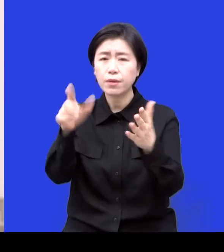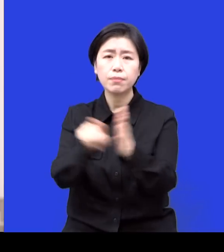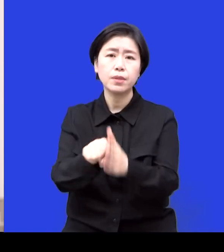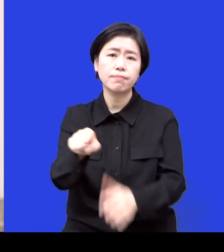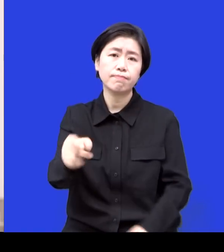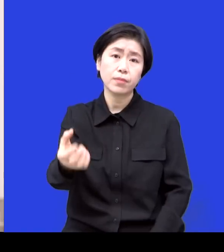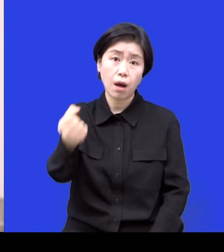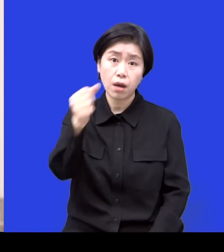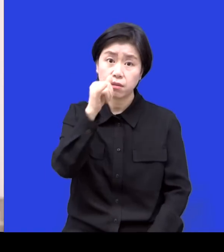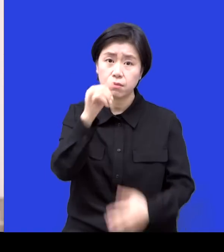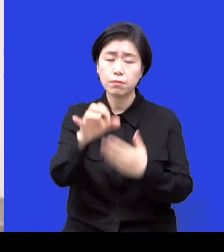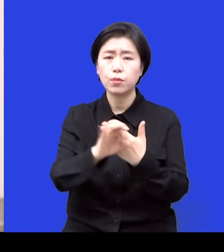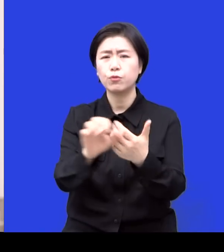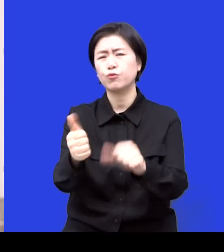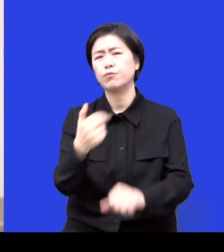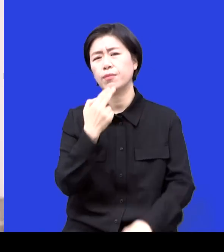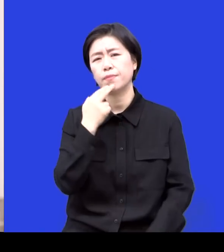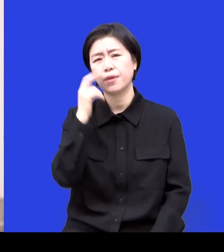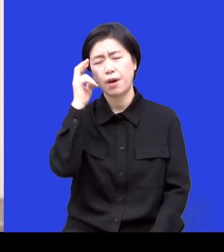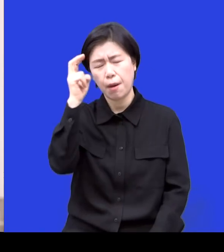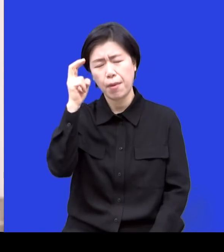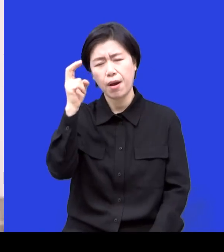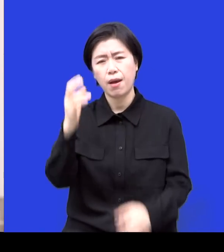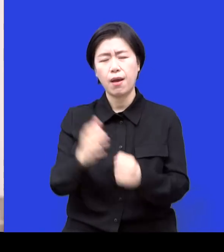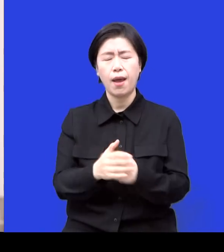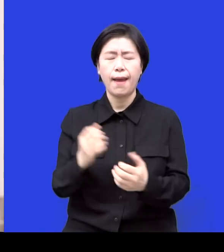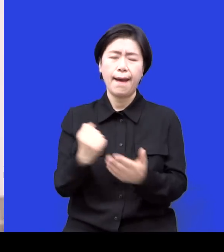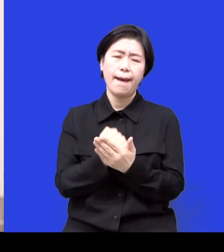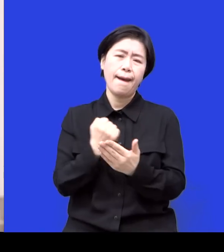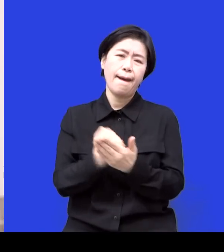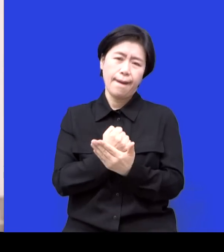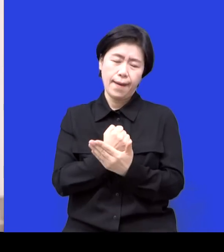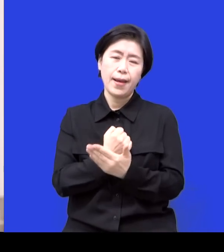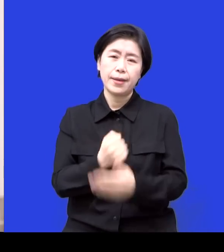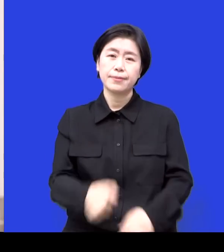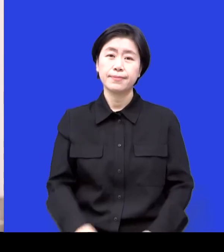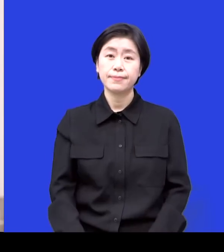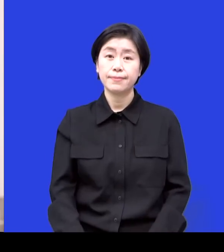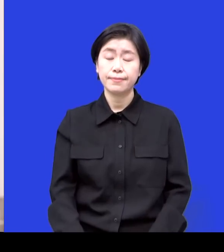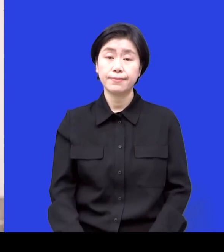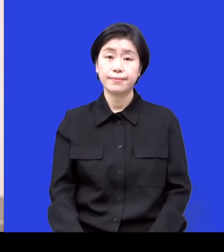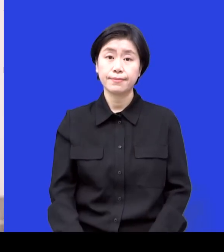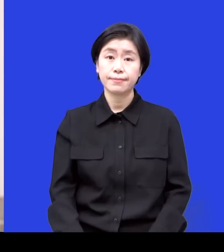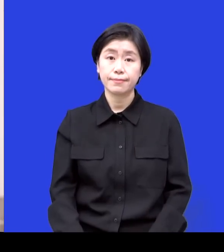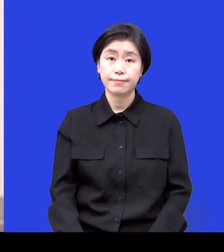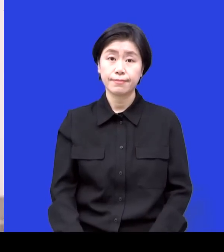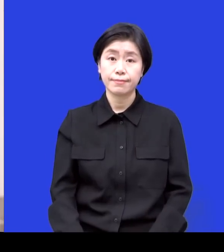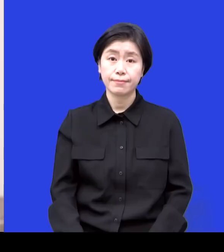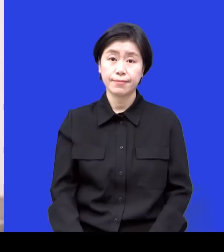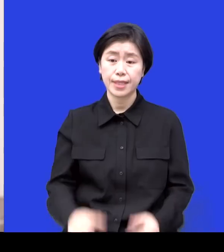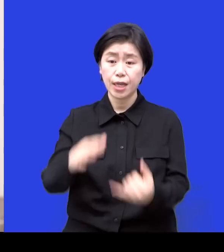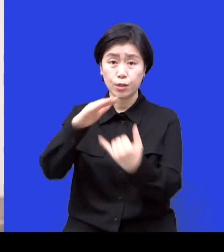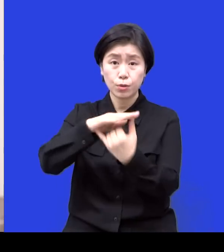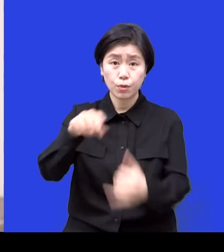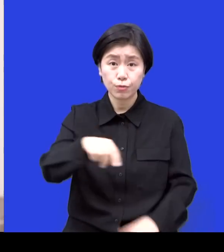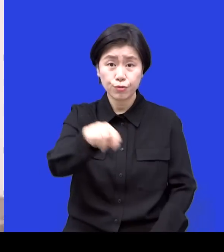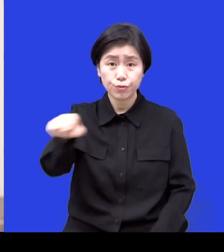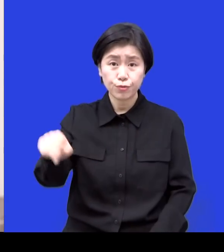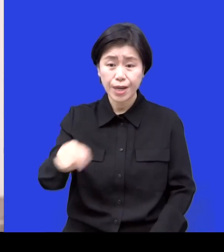마음이 있었어요. 장례식 가서도 그래서 아이들이 어 힘들 때나 힘들지 않아도 뭐 언제든지